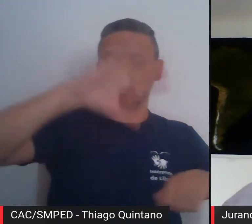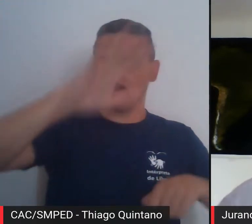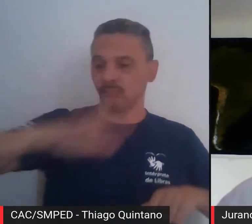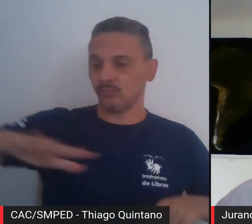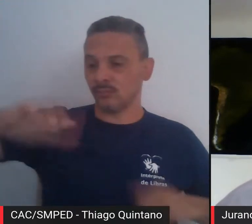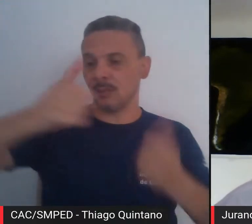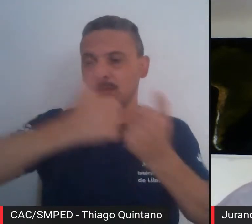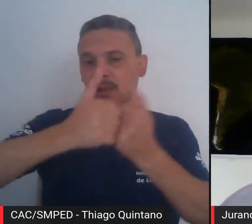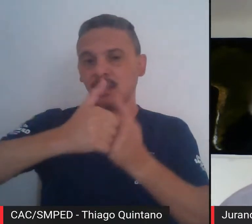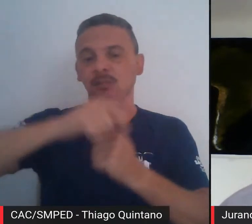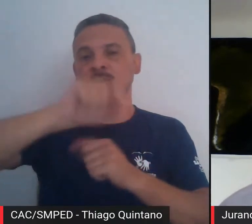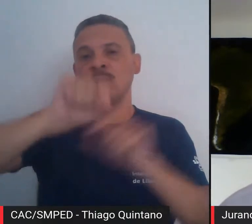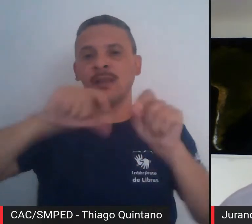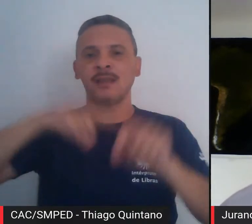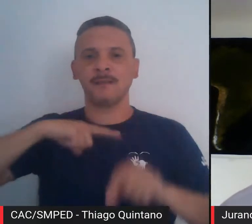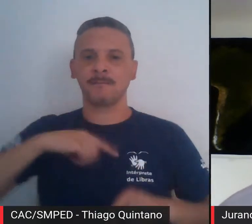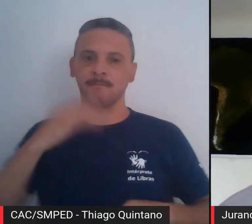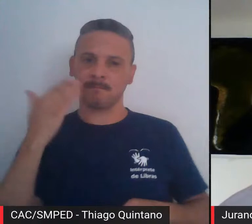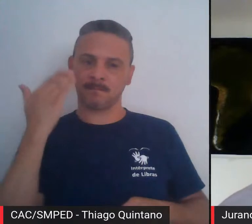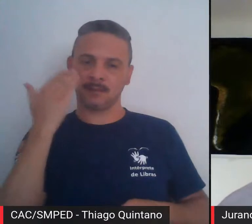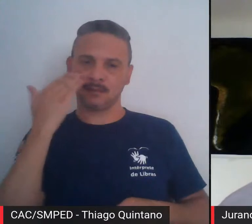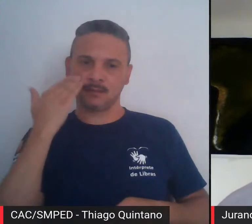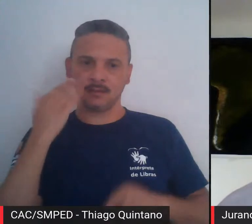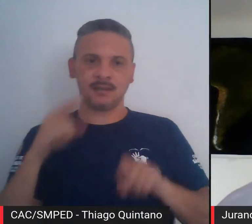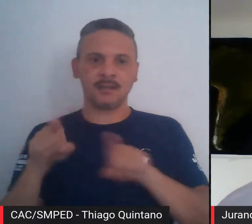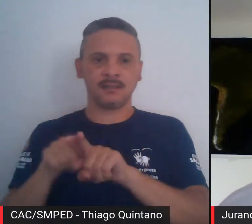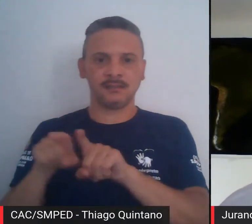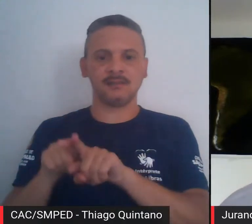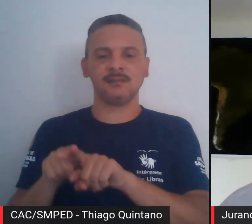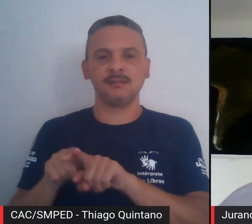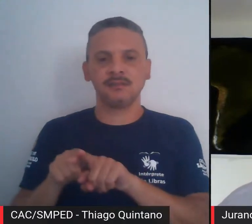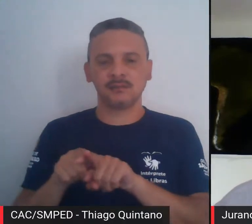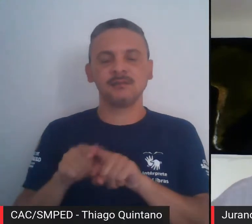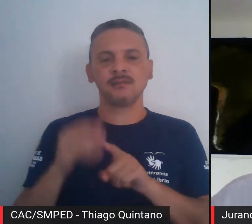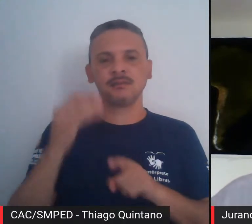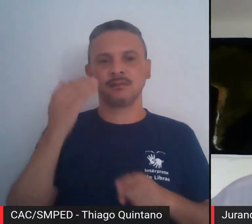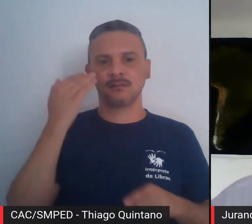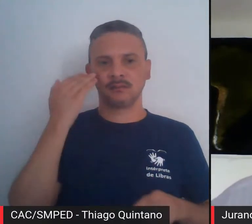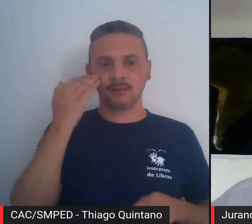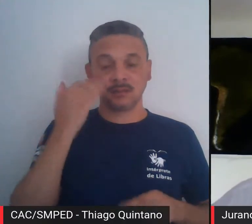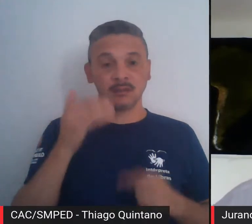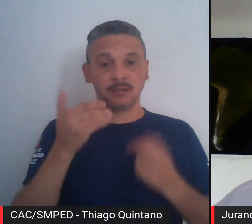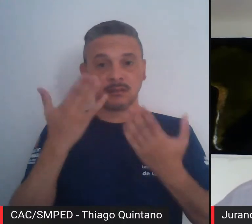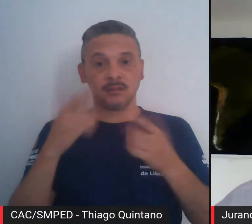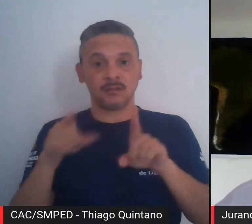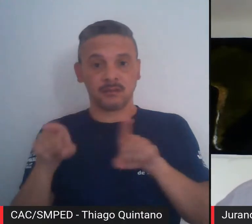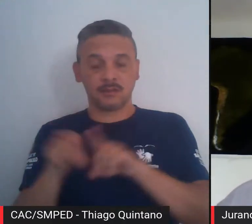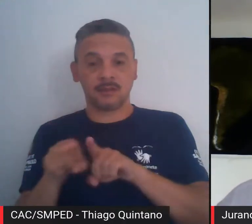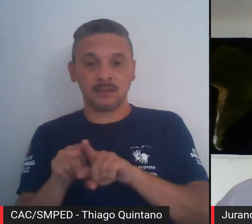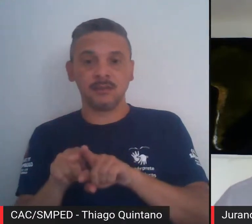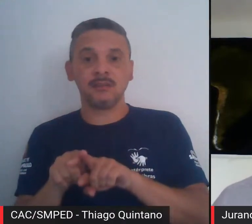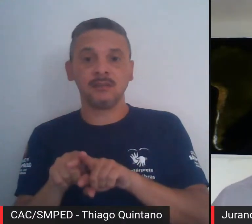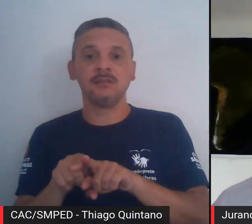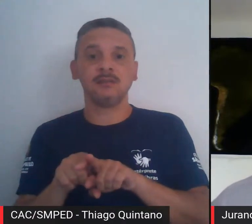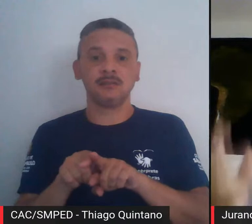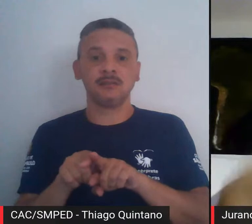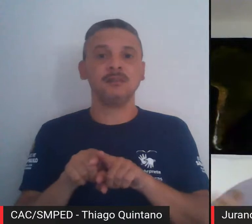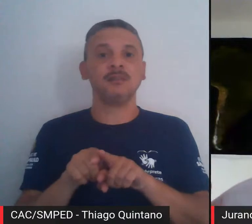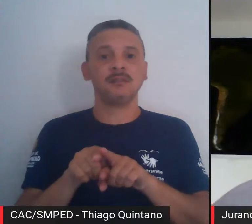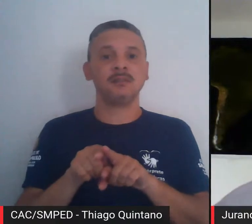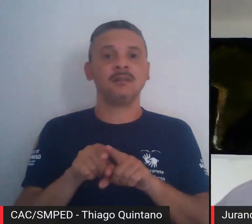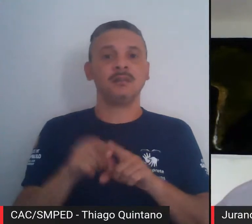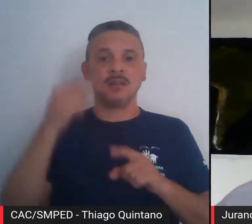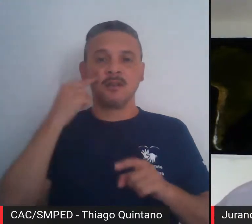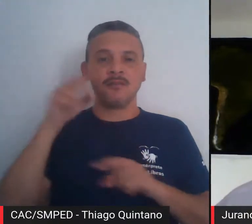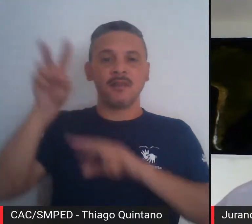redor, então eles iam correr nas aliviões, que é onde o ouro se acumula. Então, começa por aí. Quando nós olhamos um